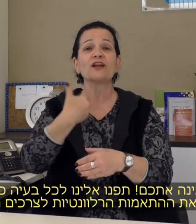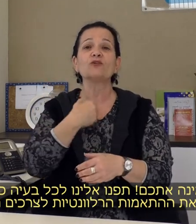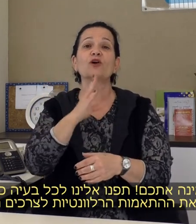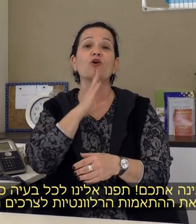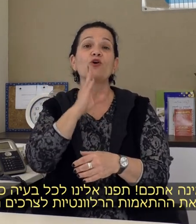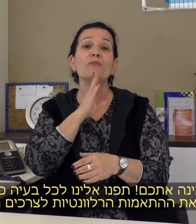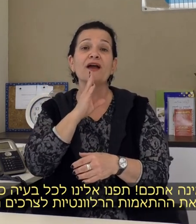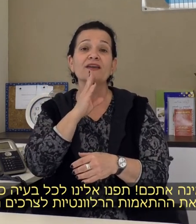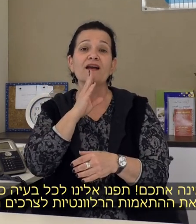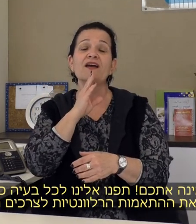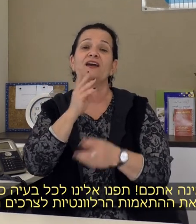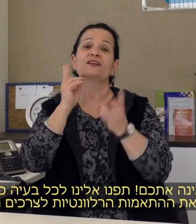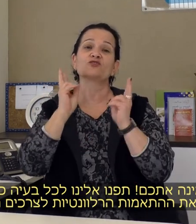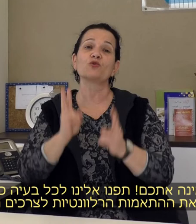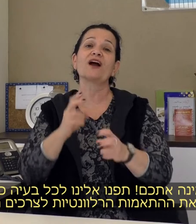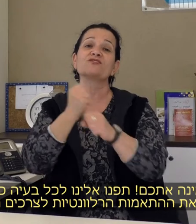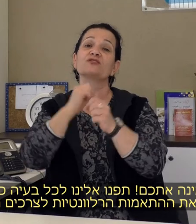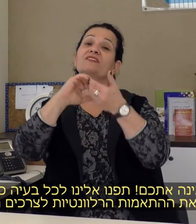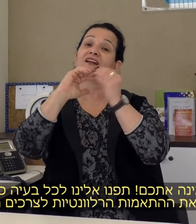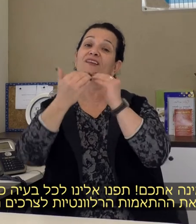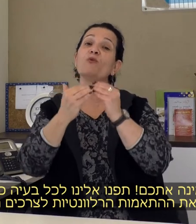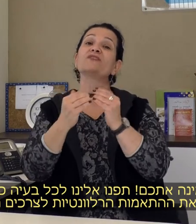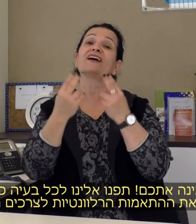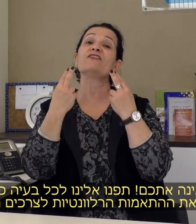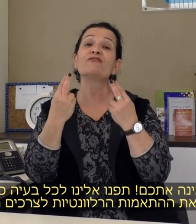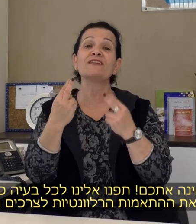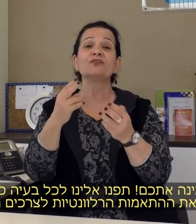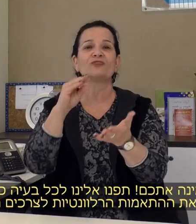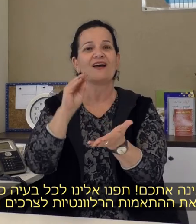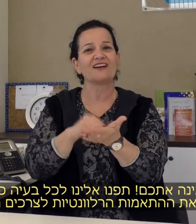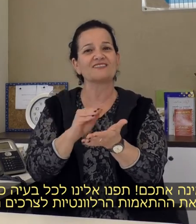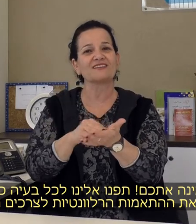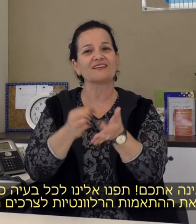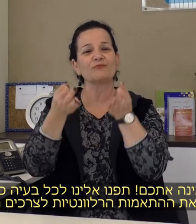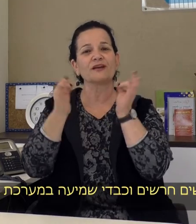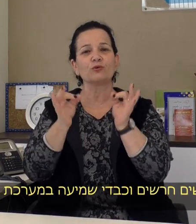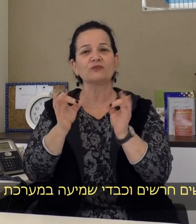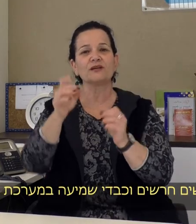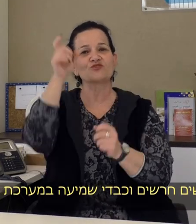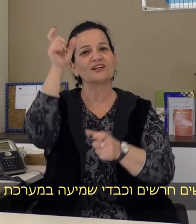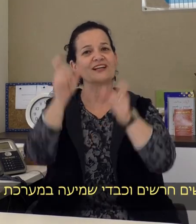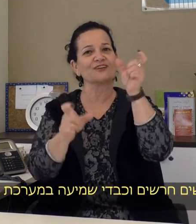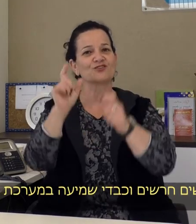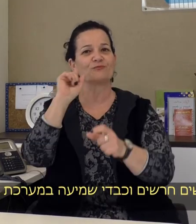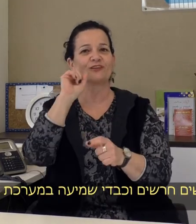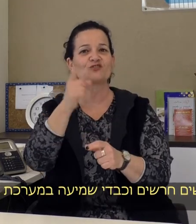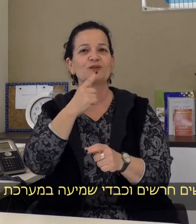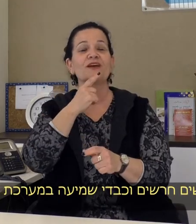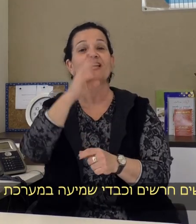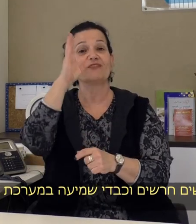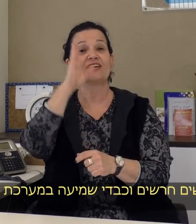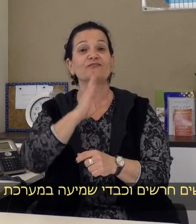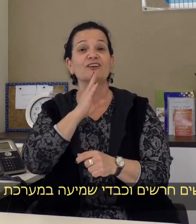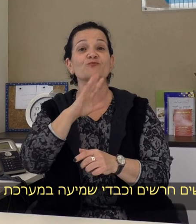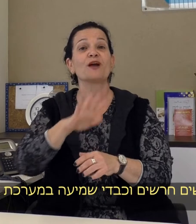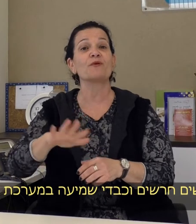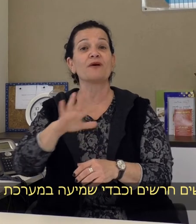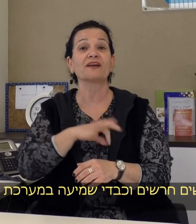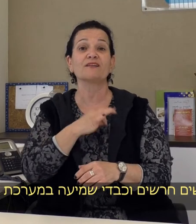אלינו לכל בעיה כדי שלוכה לעשות את ההתאמות הרלוונטיות לצרכים הייחודיים של אנשים חירשים וכבדי שמיה במערכת